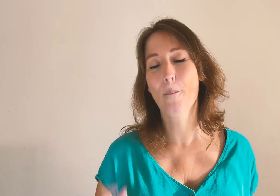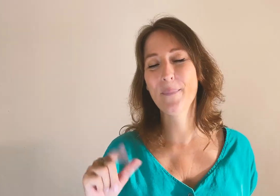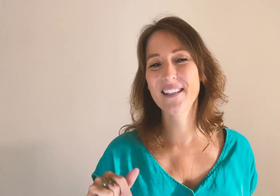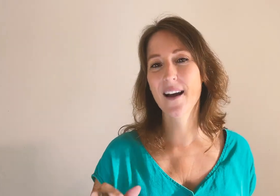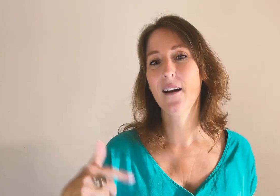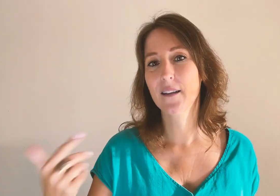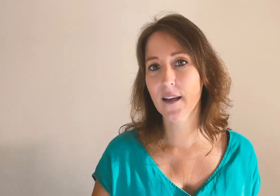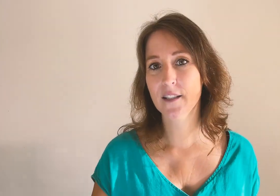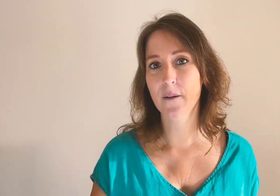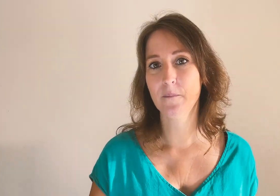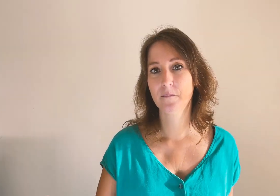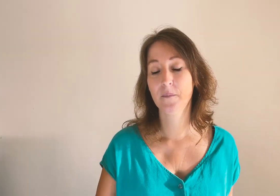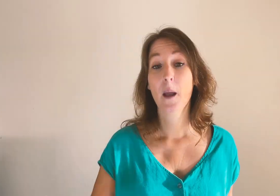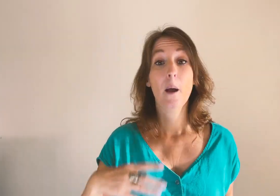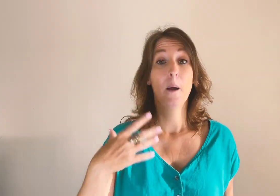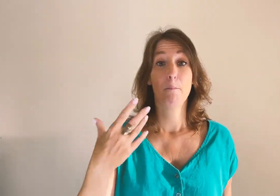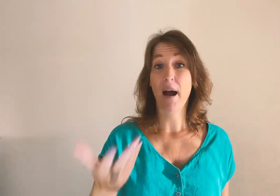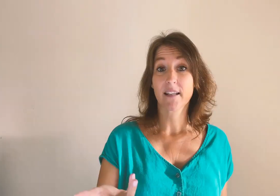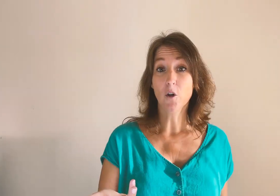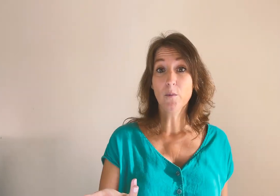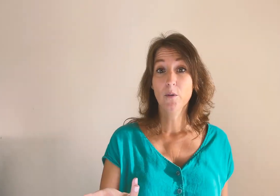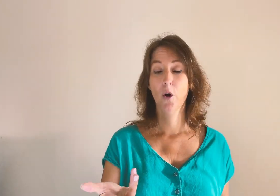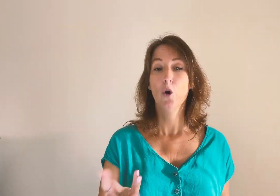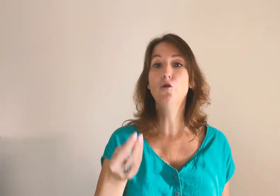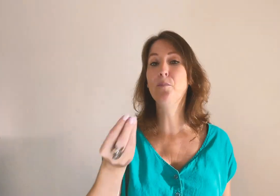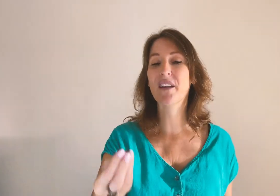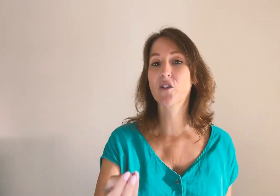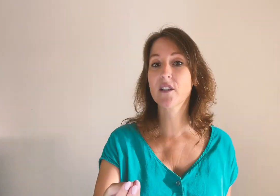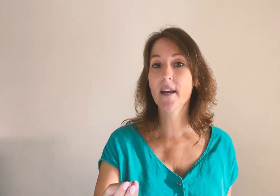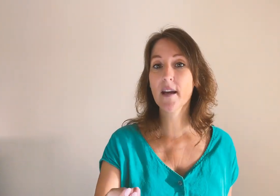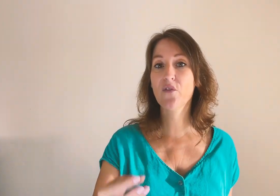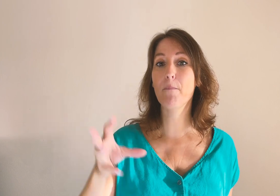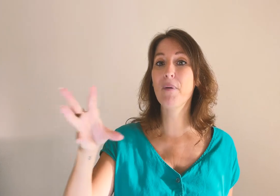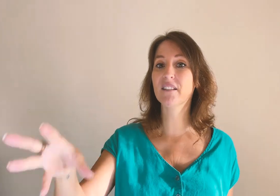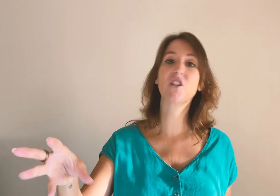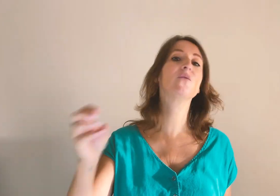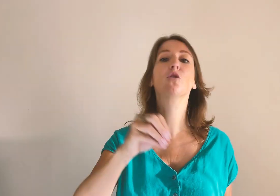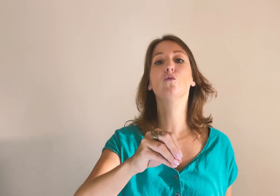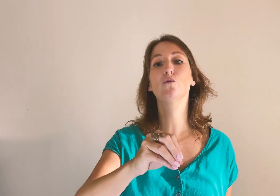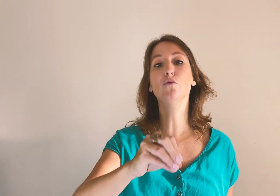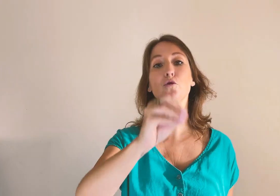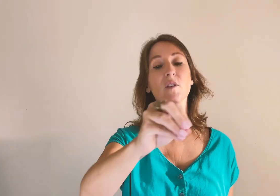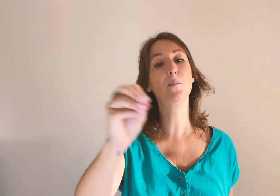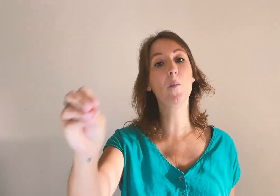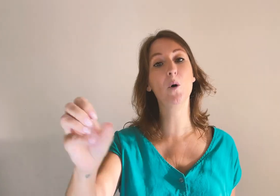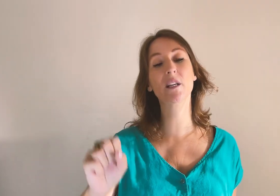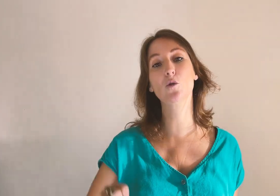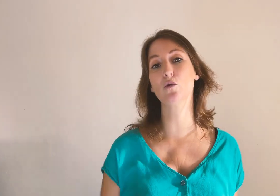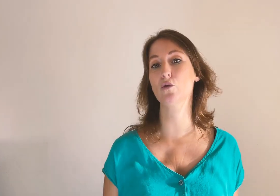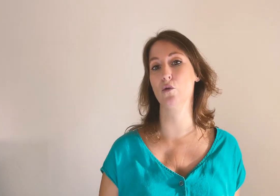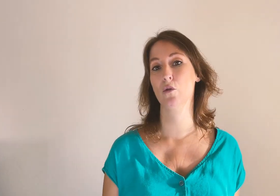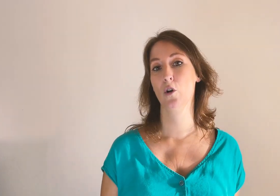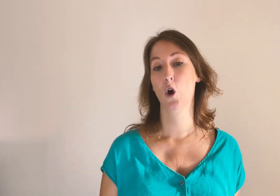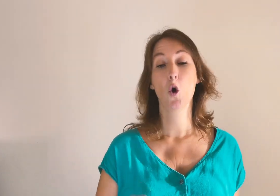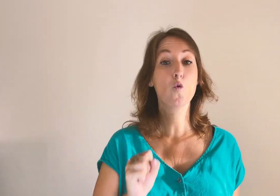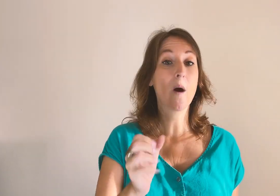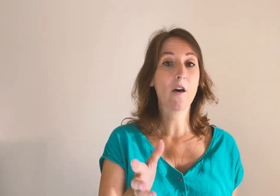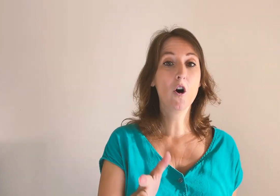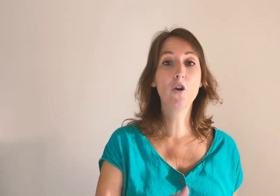média gagné. Par exemple, une personne tiers va partager votre contenu sur ses propres réseaux sociaux. Ou alors,